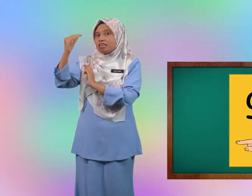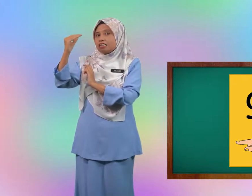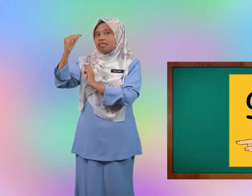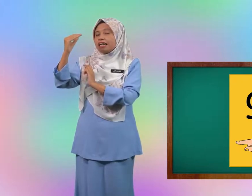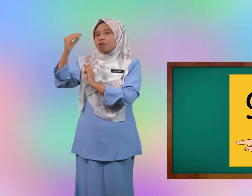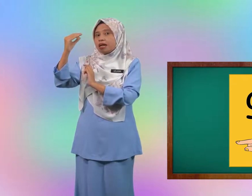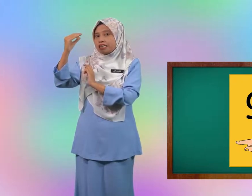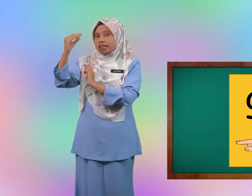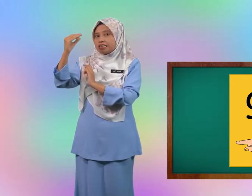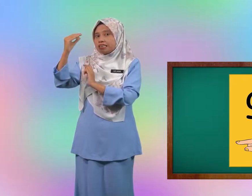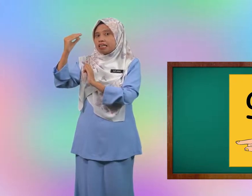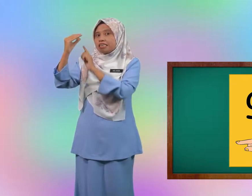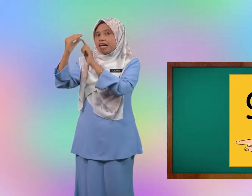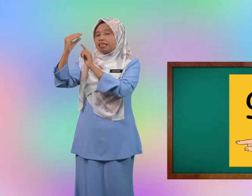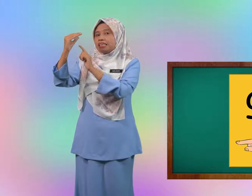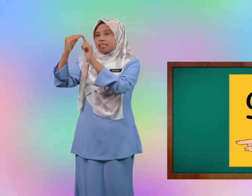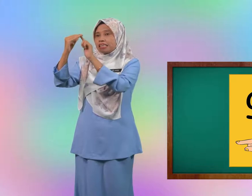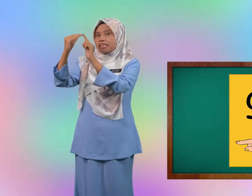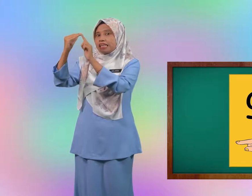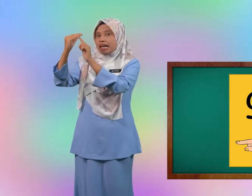jari manis dan kelingking.